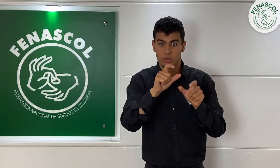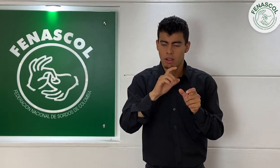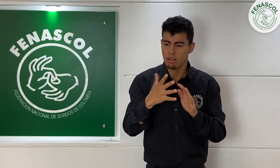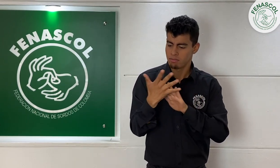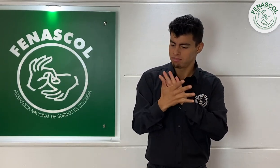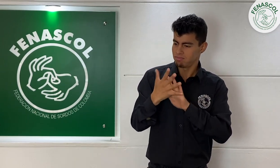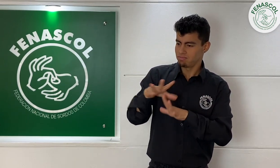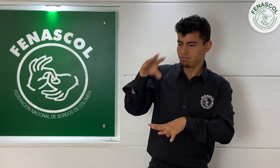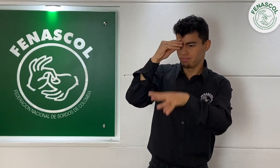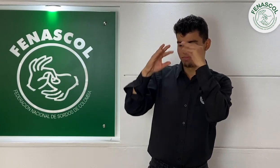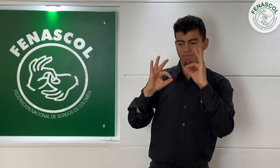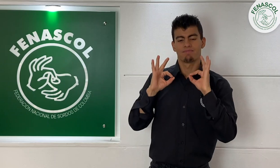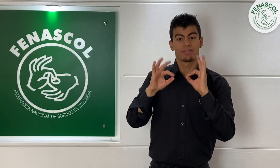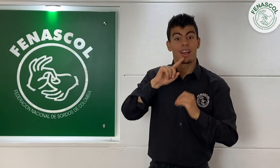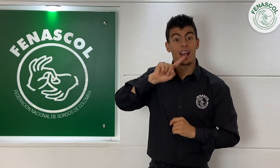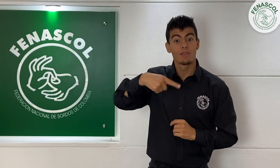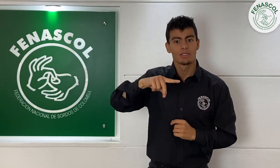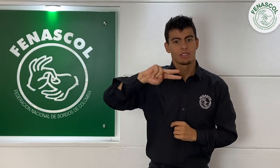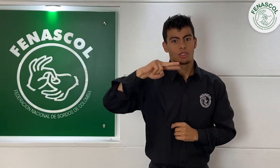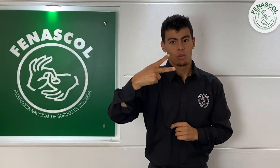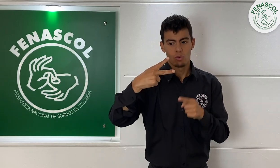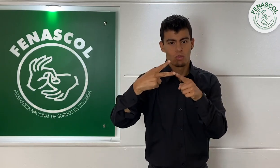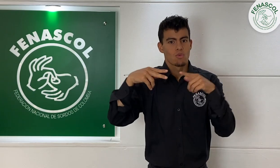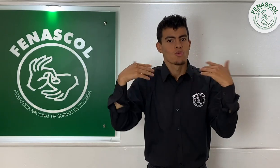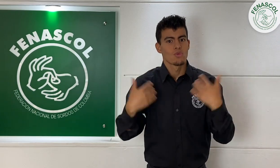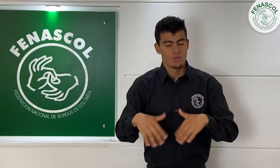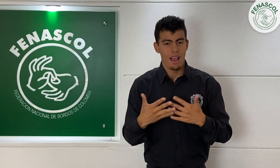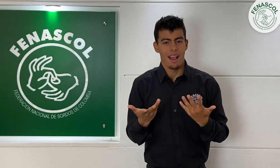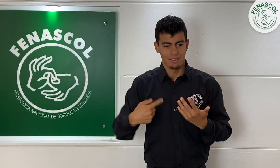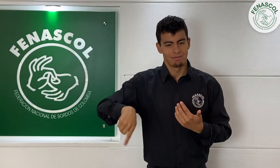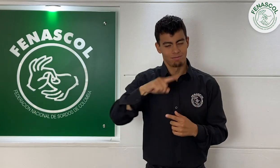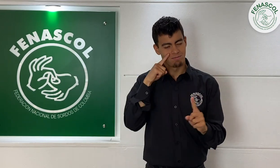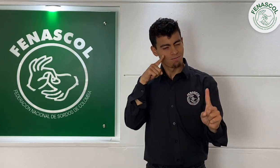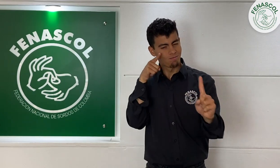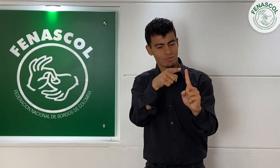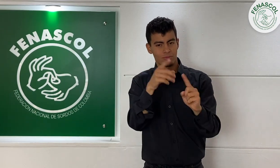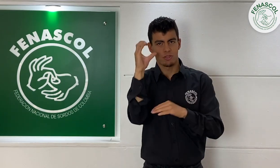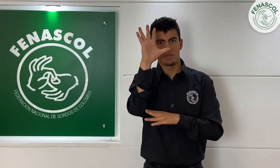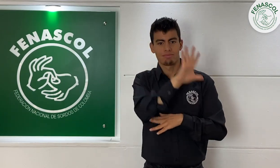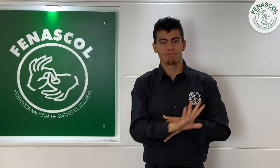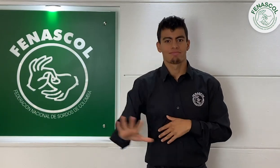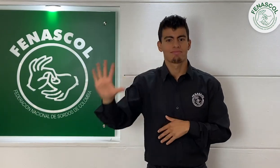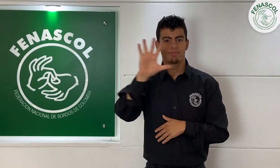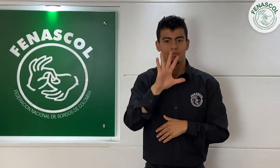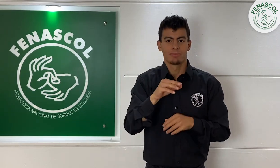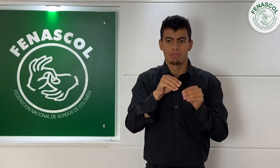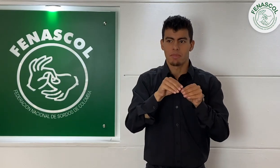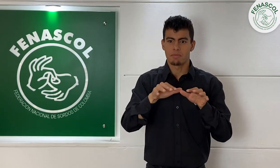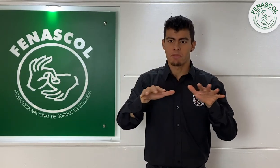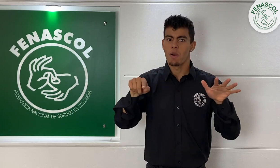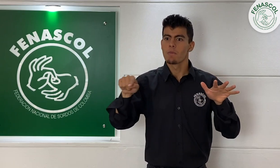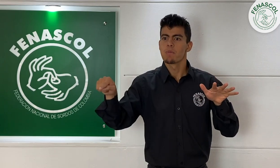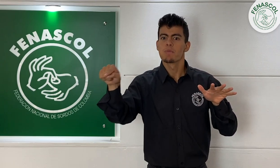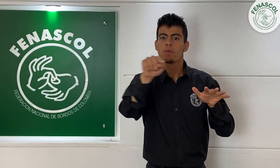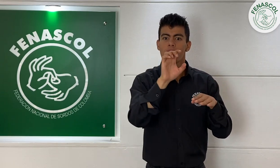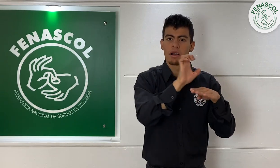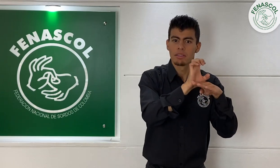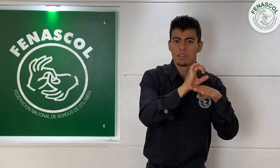tengan un aprendizaje de la lengua de señas como segunda lengua. Además, que nuestro objetivo seguirá siendo la difusión de la lengua de